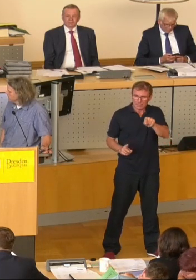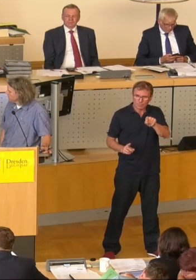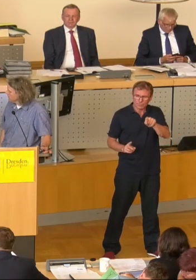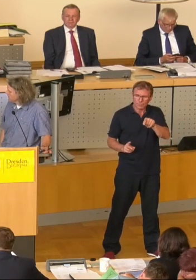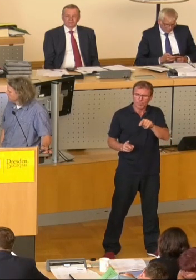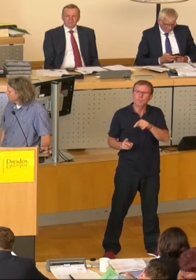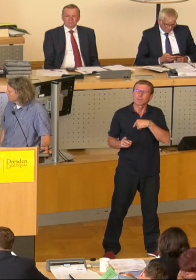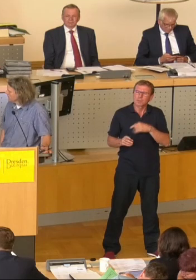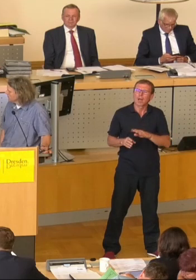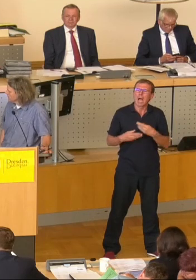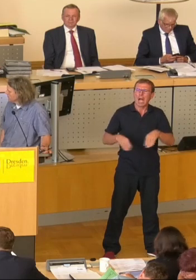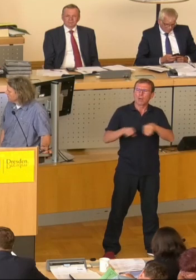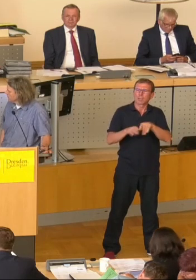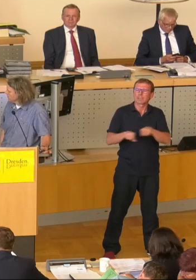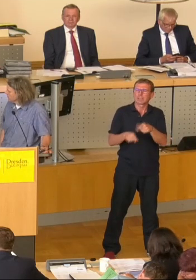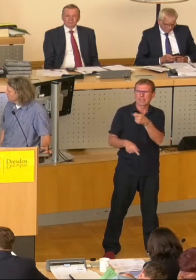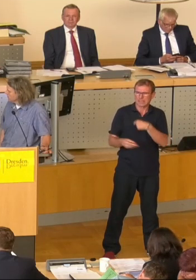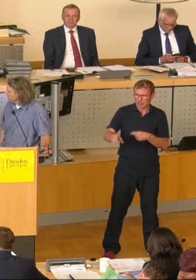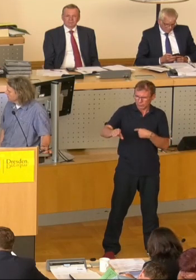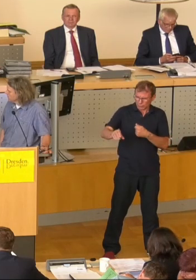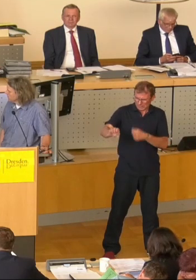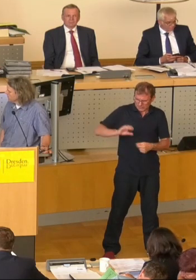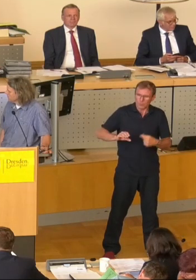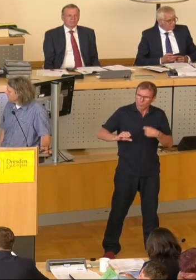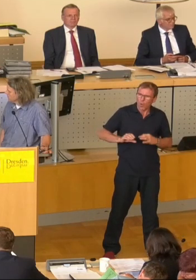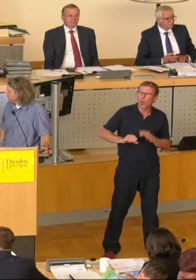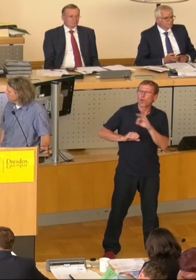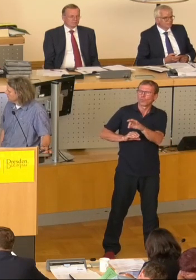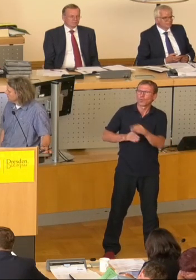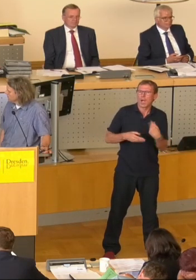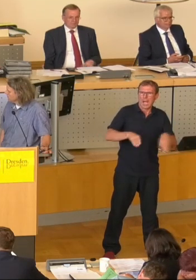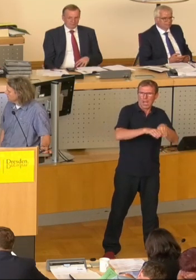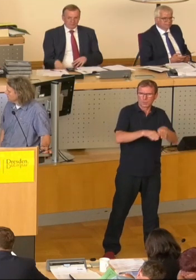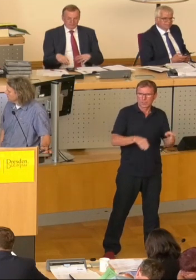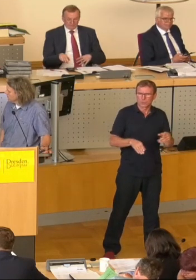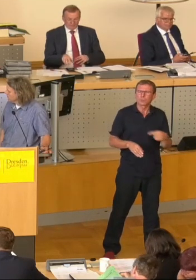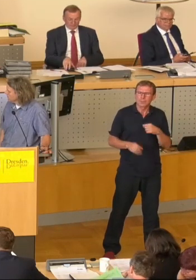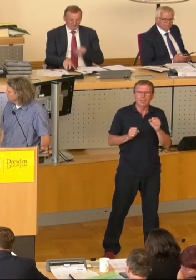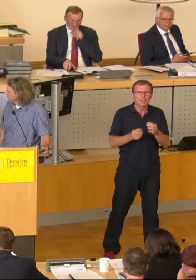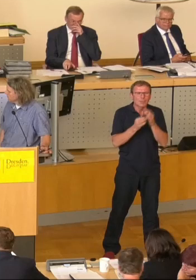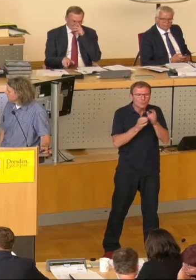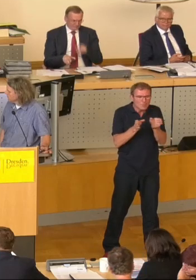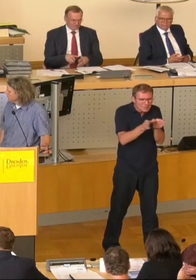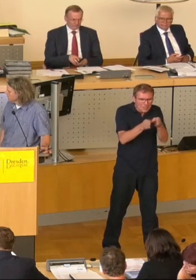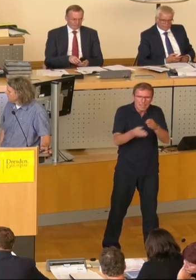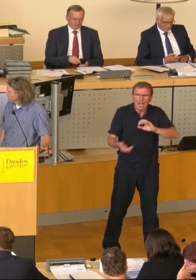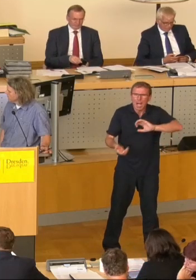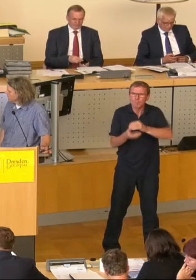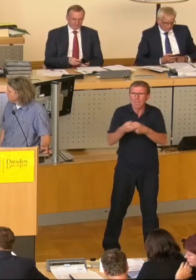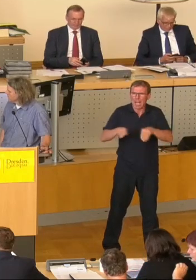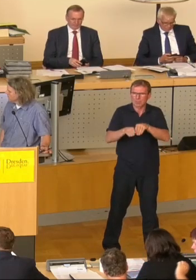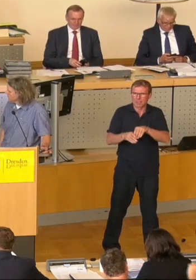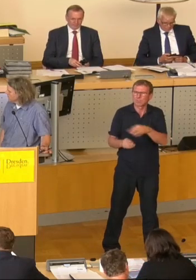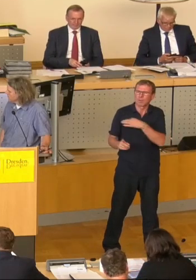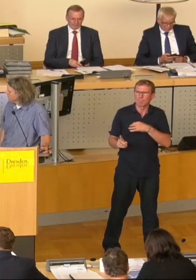Übernahme des Ausgleichs gegen Kostenerstattung an. Das ermöglicht eine schutzgutspezifische Kompensation von Eingriffen